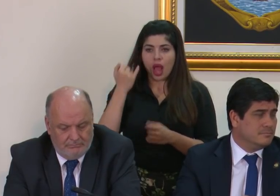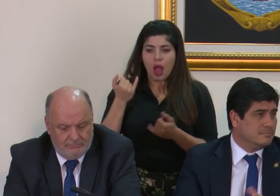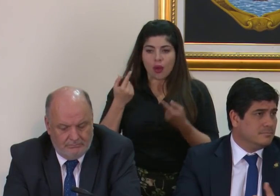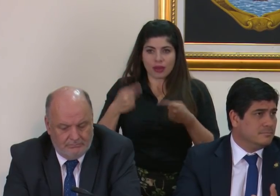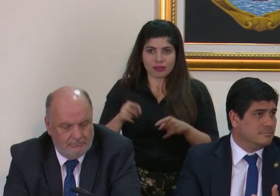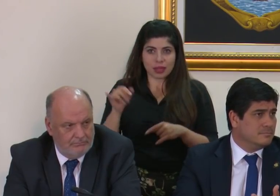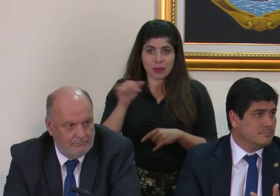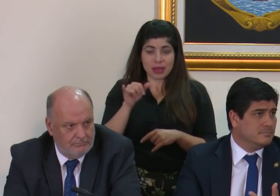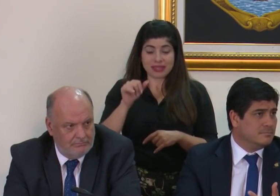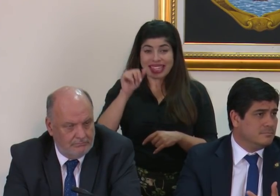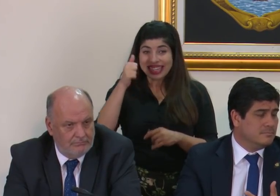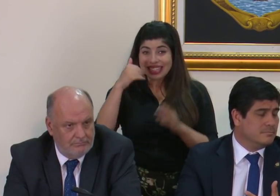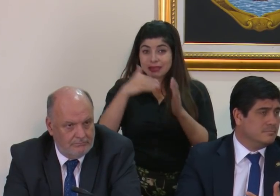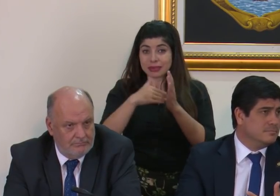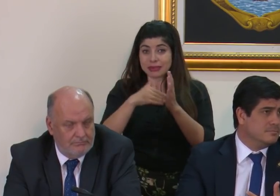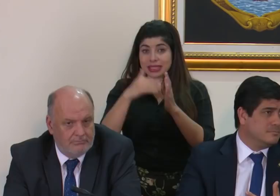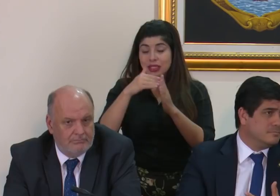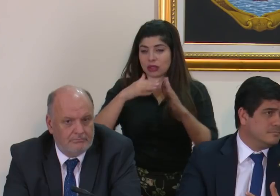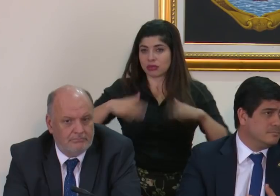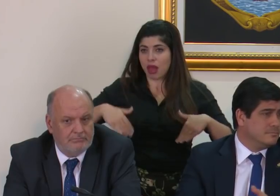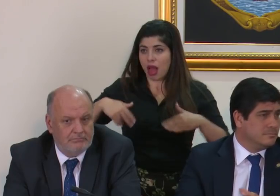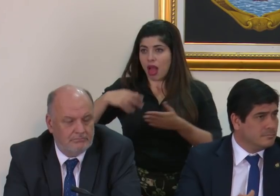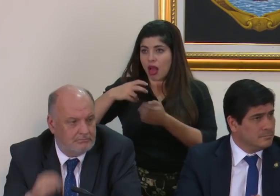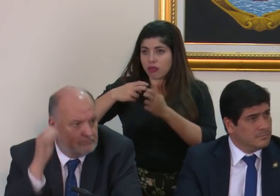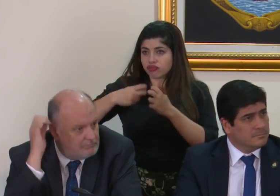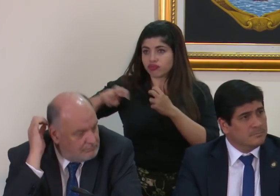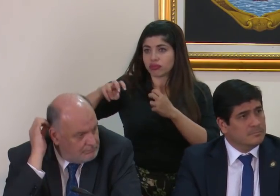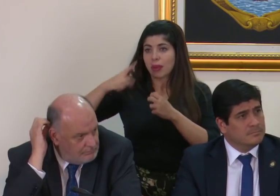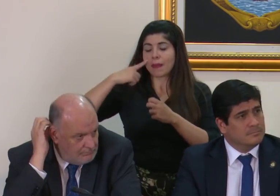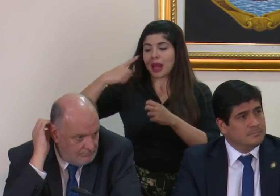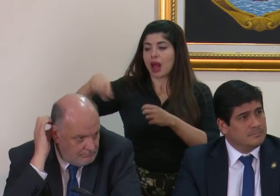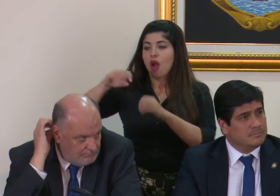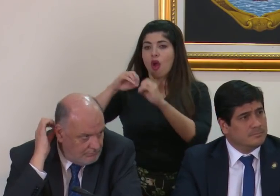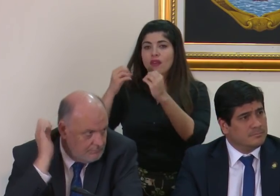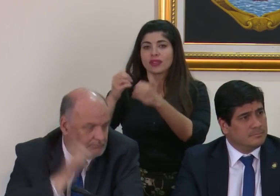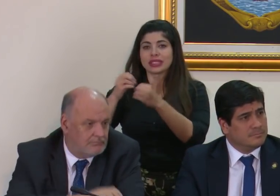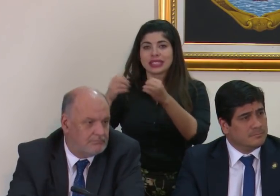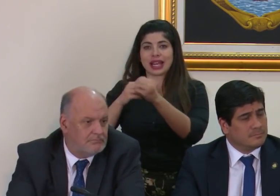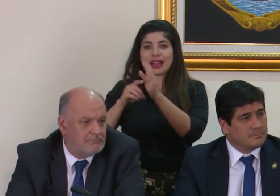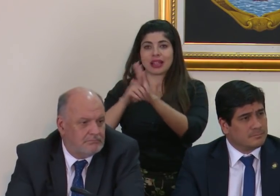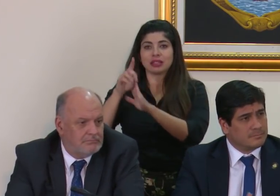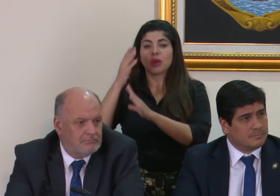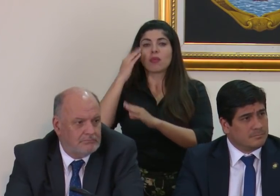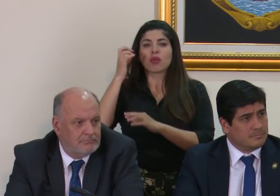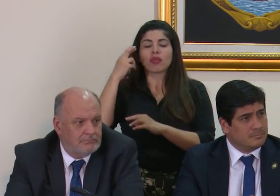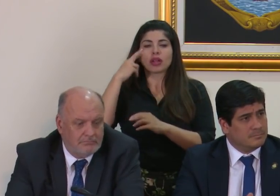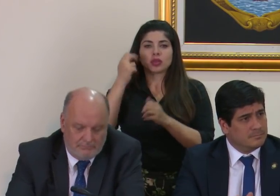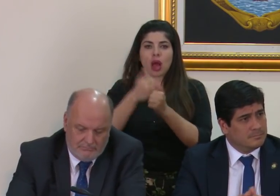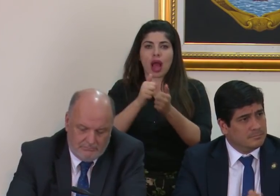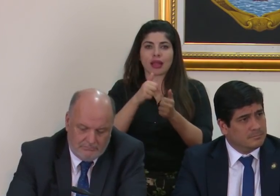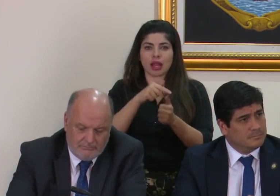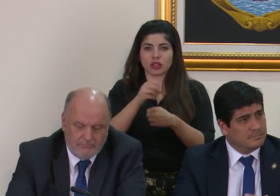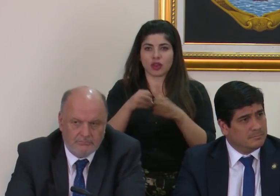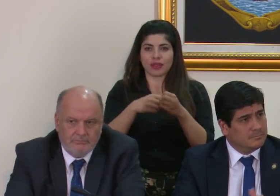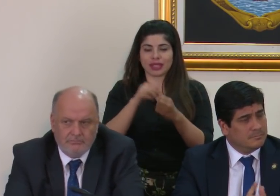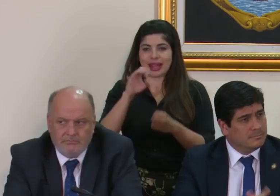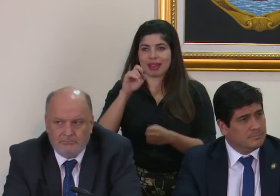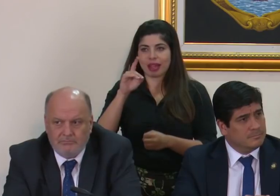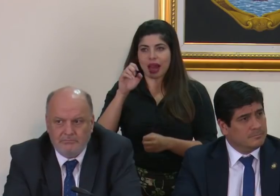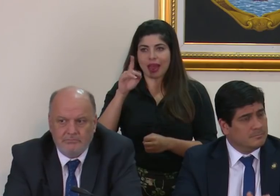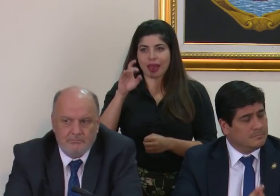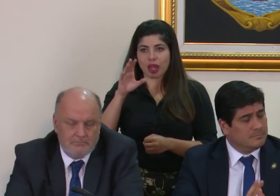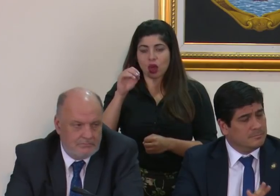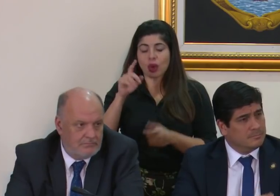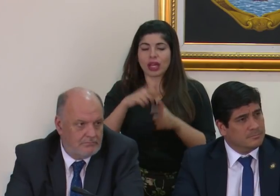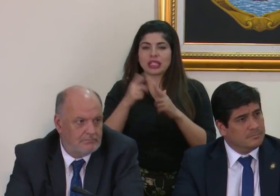lo mismo 10 mil millones no han sido girados a las asociaciones de desarrollo por un retraso por culpa de Dinadeco por lo que dice Hacienda entonces quiero